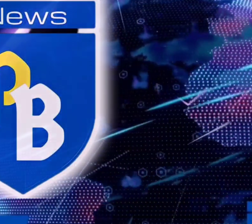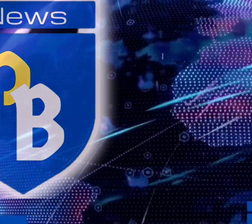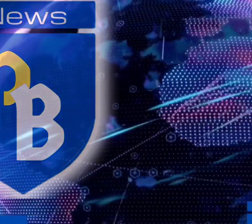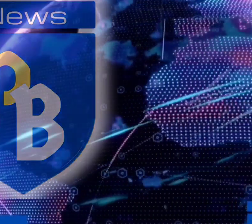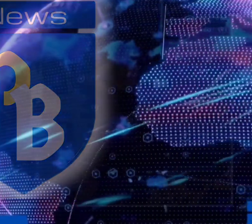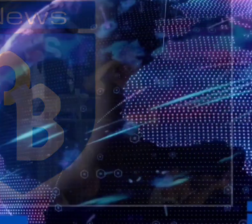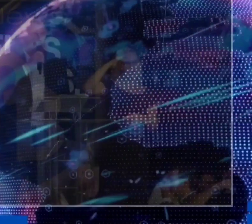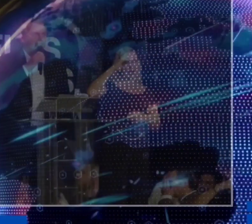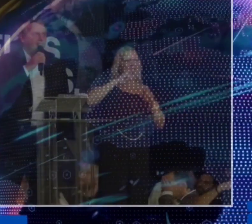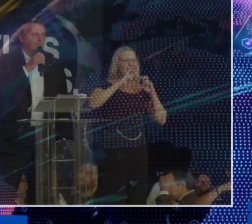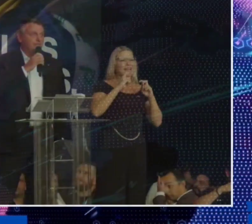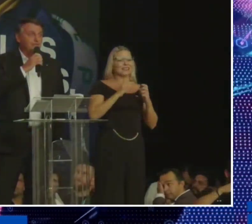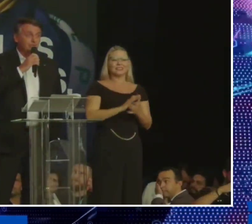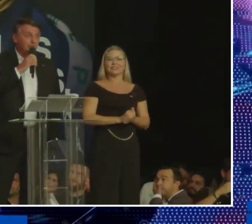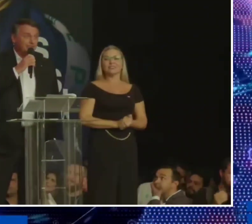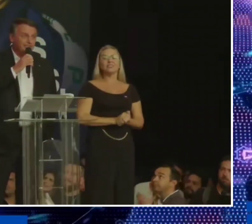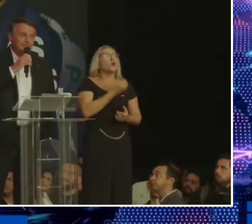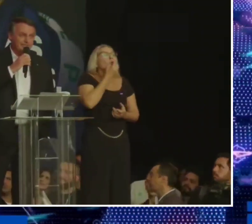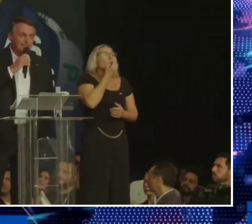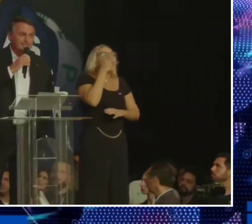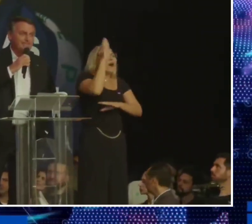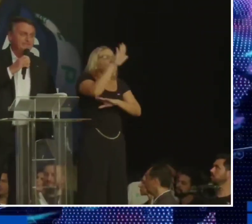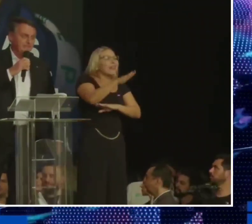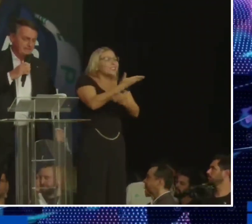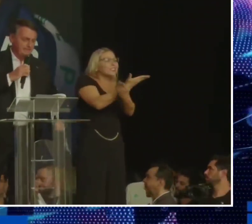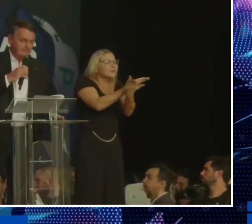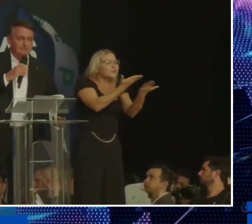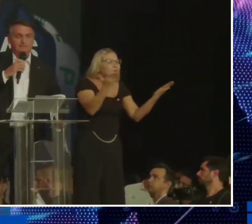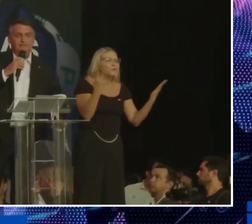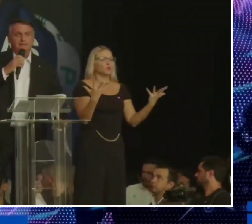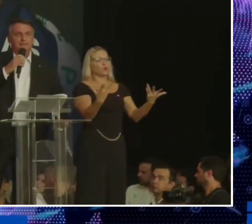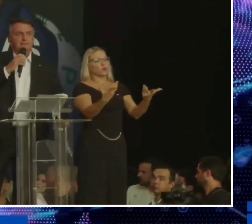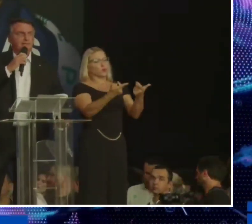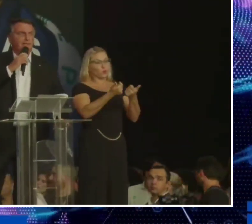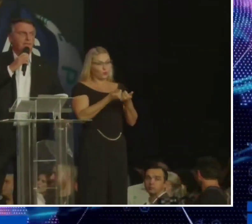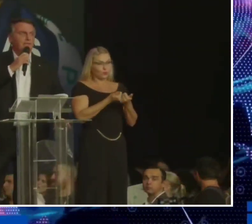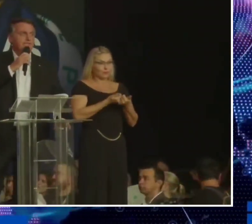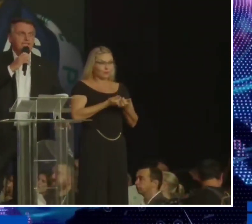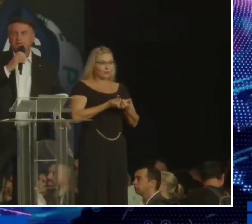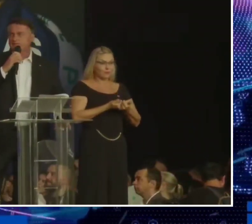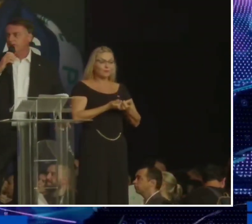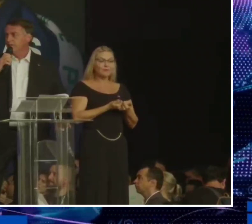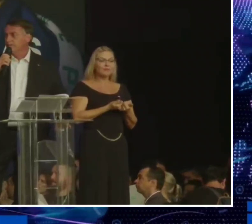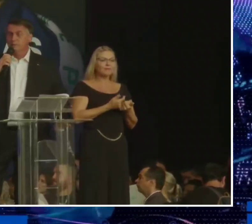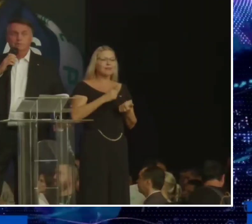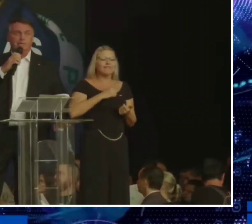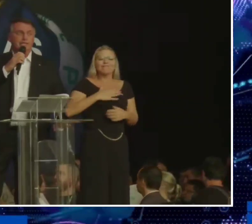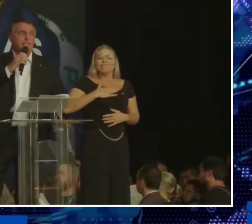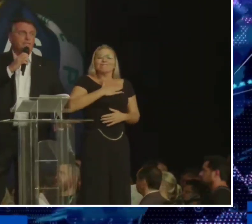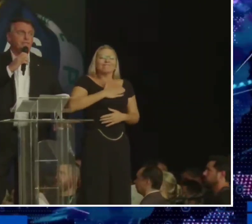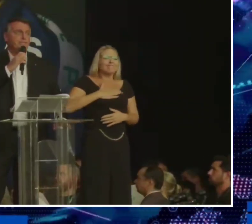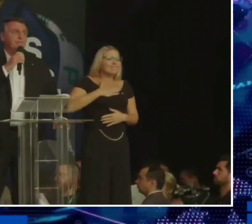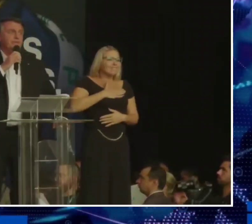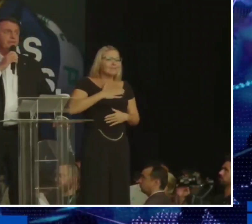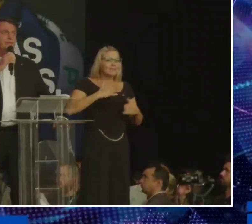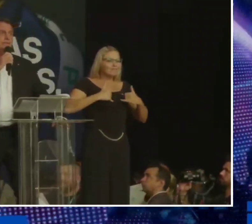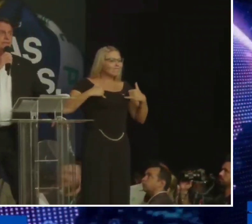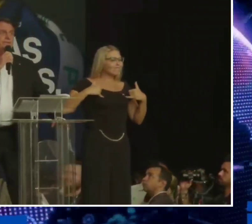Boa tarde a todas vocês. uma satisfação muito grande